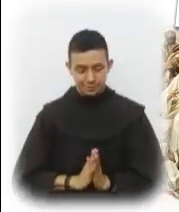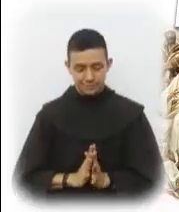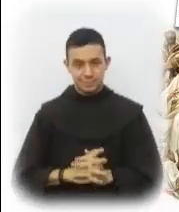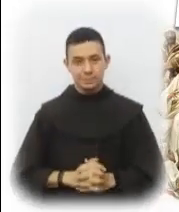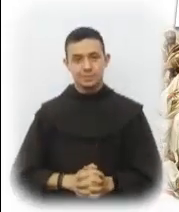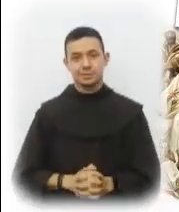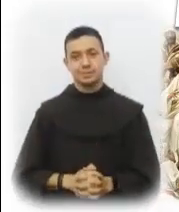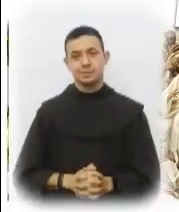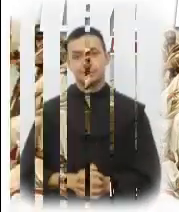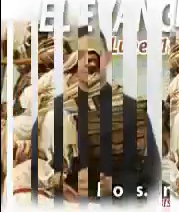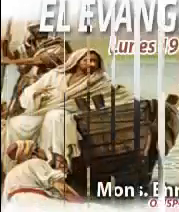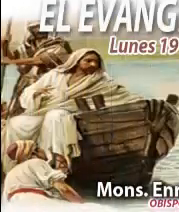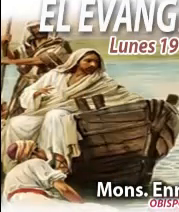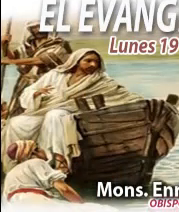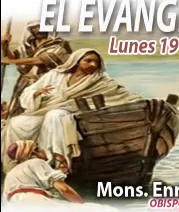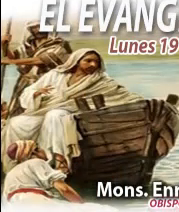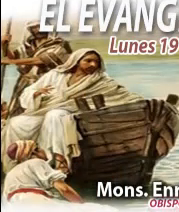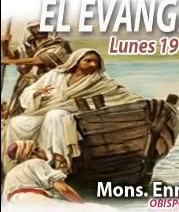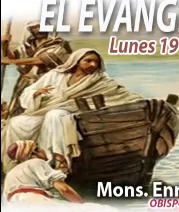Padre, y del Hijo, y del Espíritu Santo.